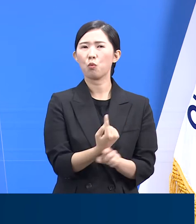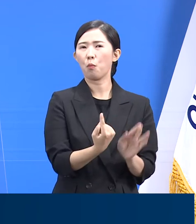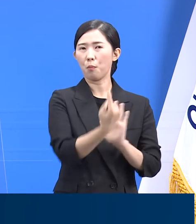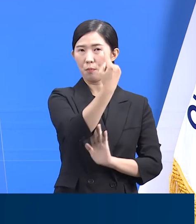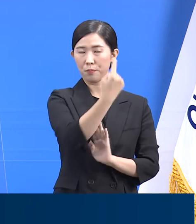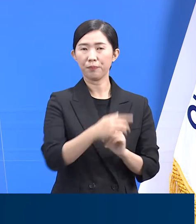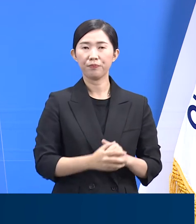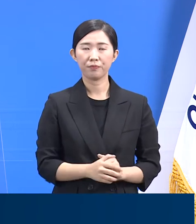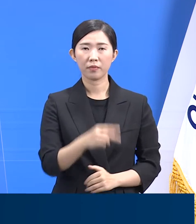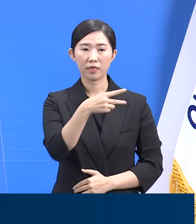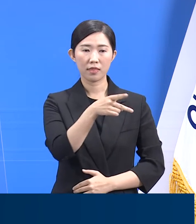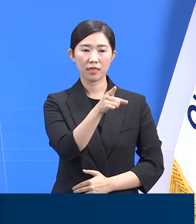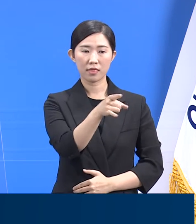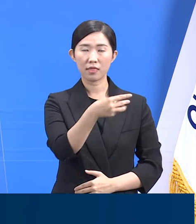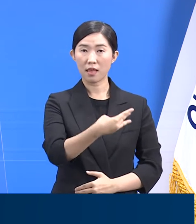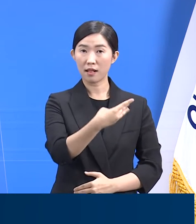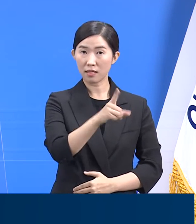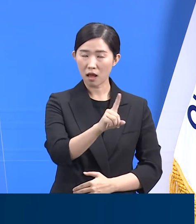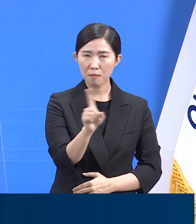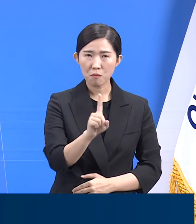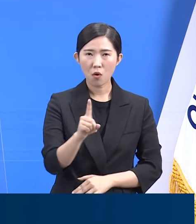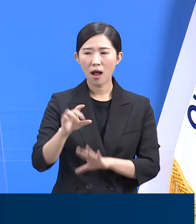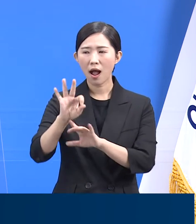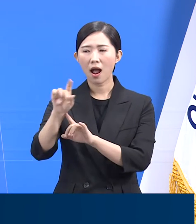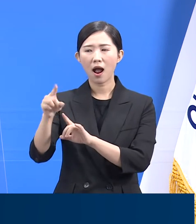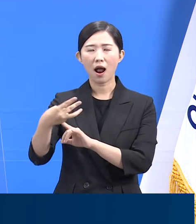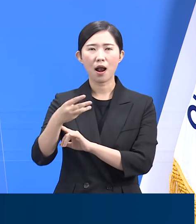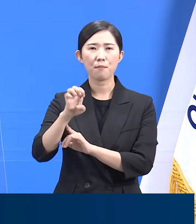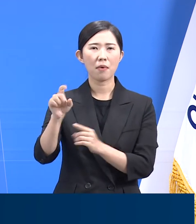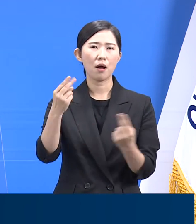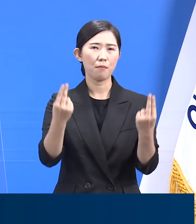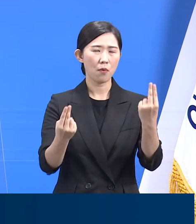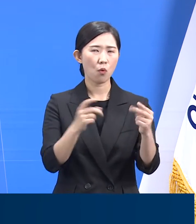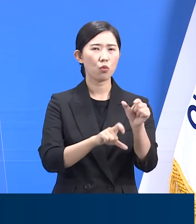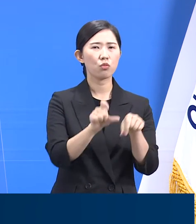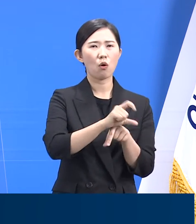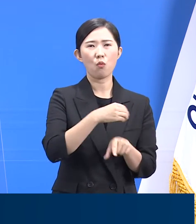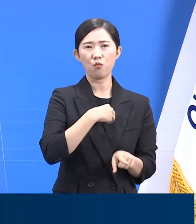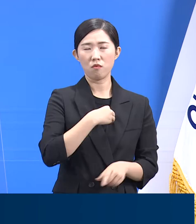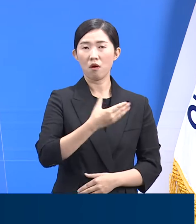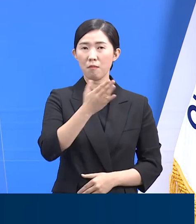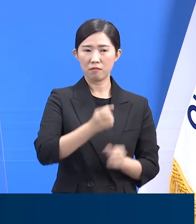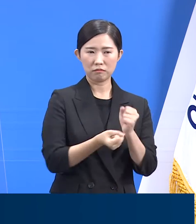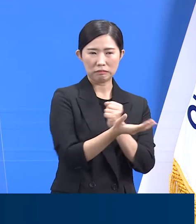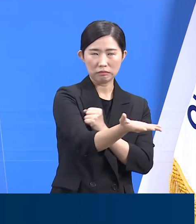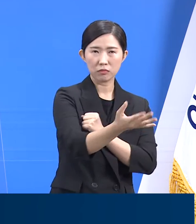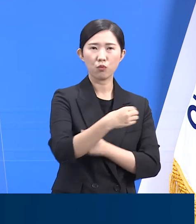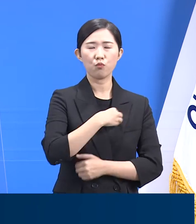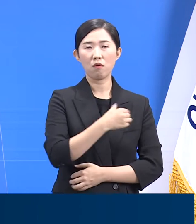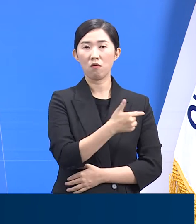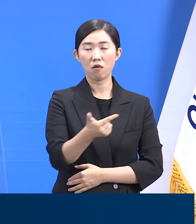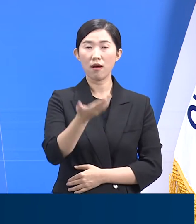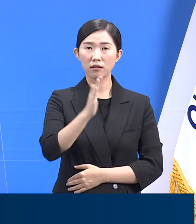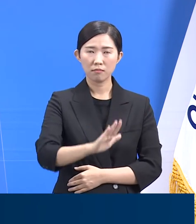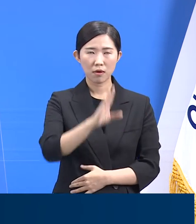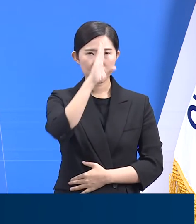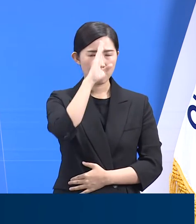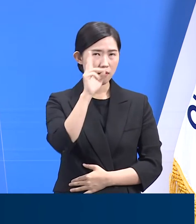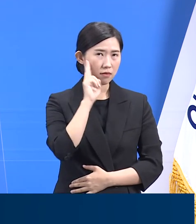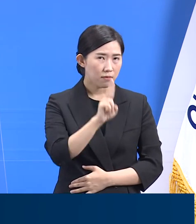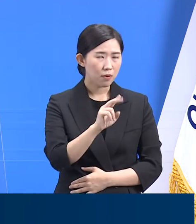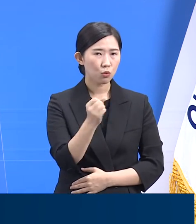델타형이 알파형에 비해 전파력과 입원 위험이 높으나 백신 접종 효과에 따라 중증과 사망으로 가는 사례가